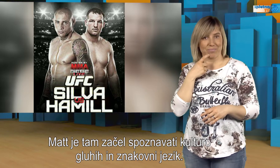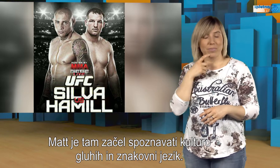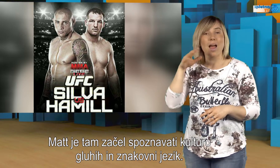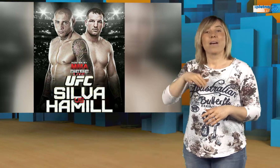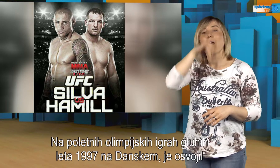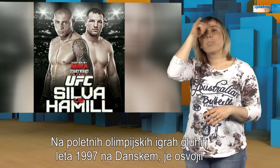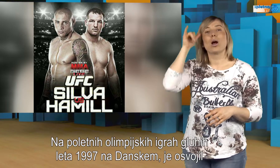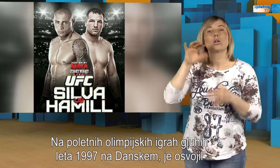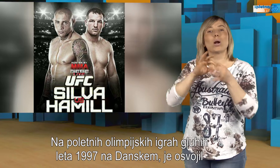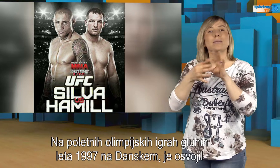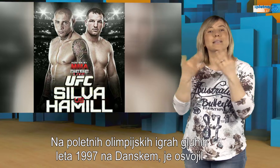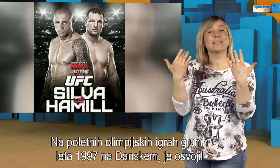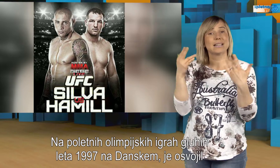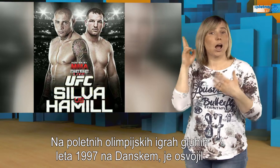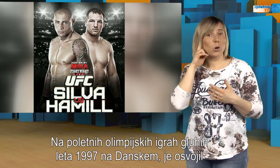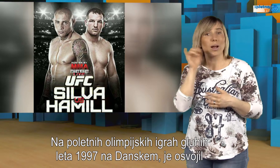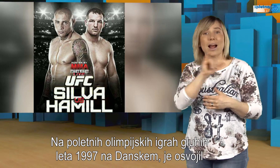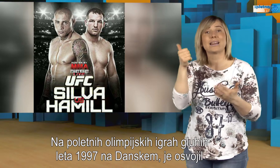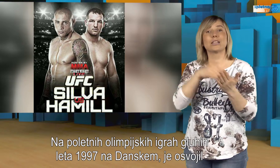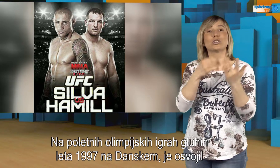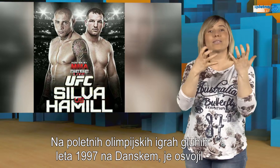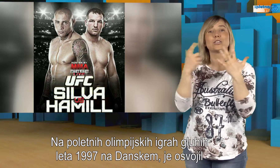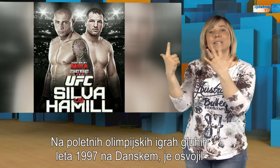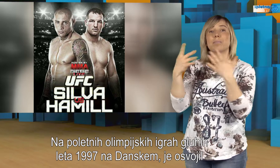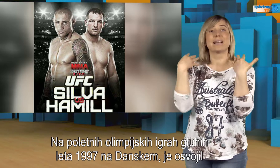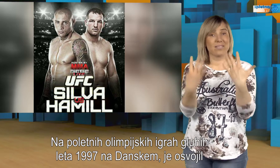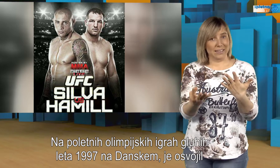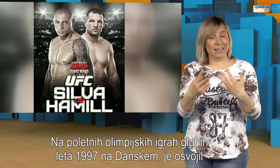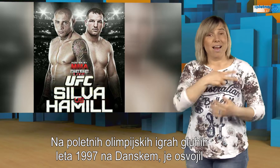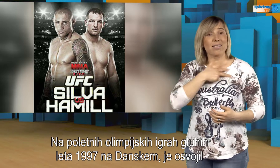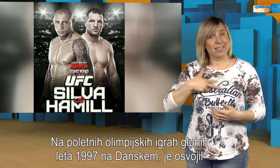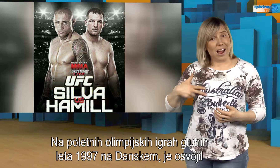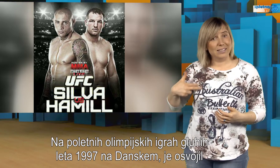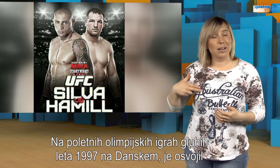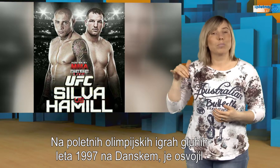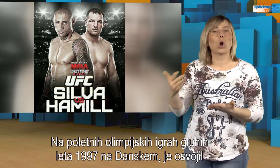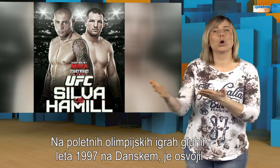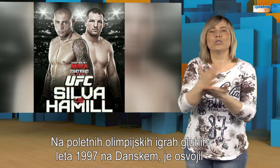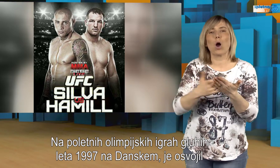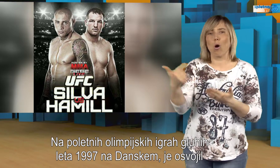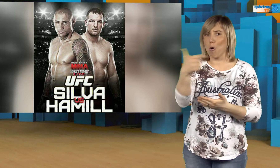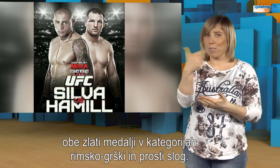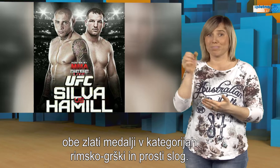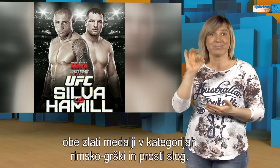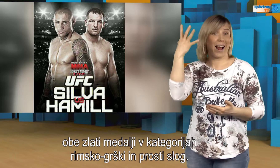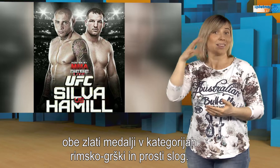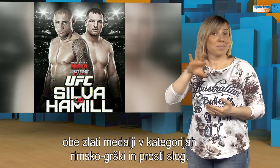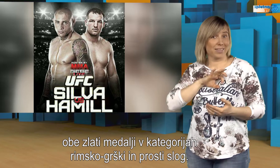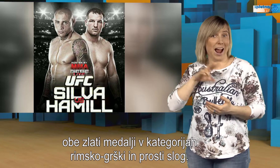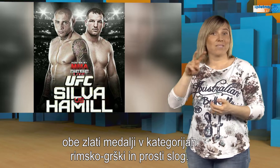Na poletnih olimpijskih igrah gluhih leta 1997 na Danskem je osvojil obe zlati medalji v kategorijah